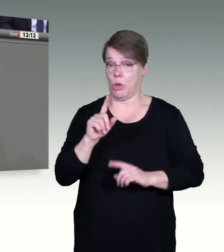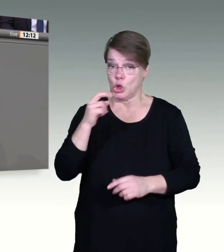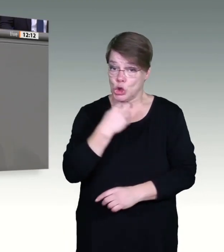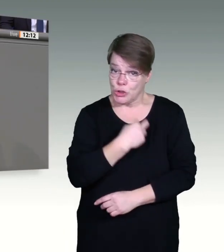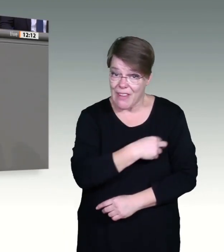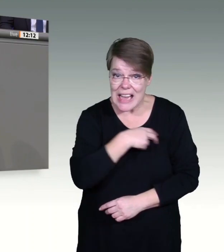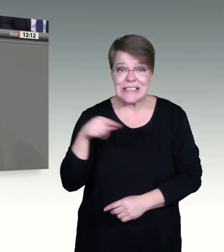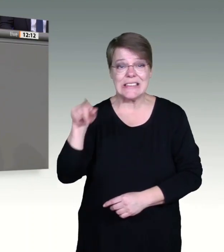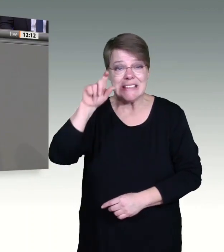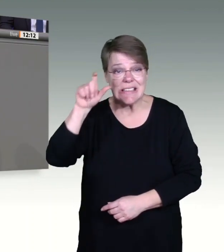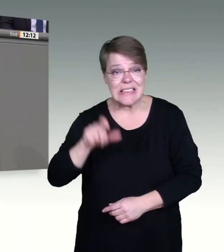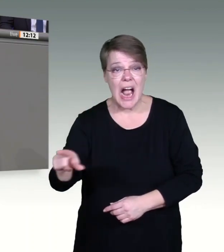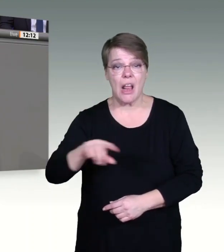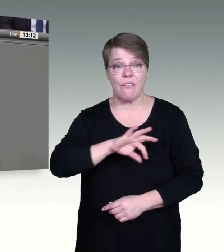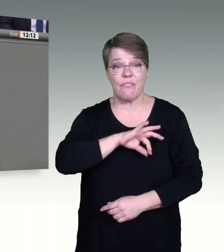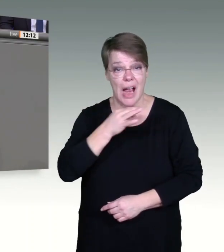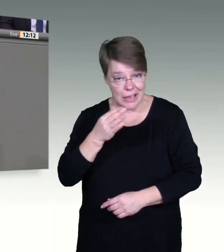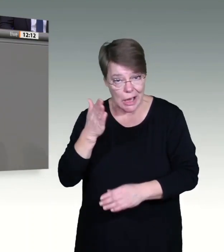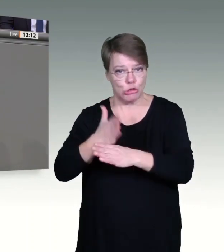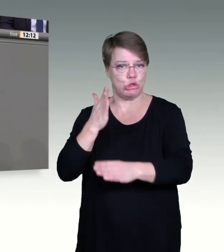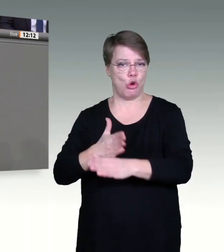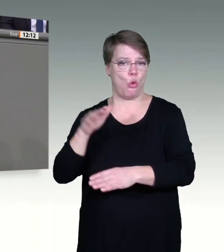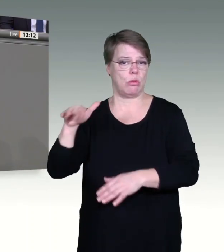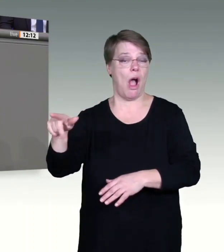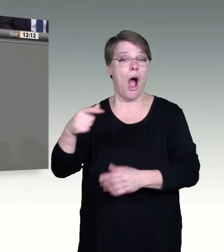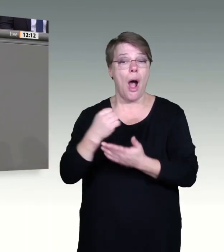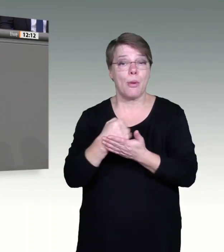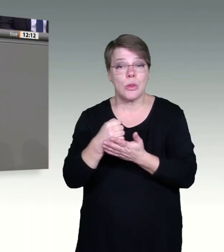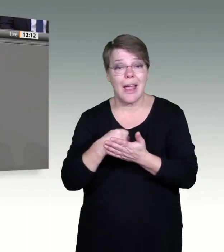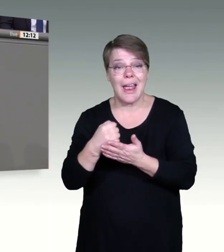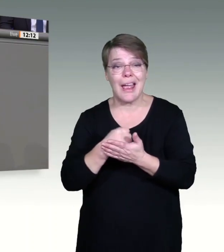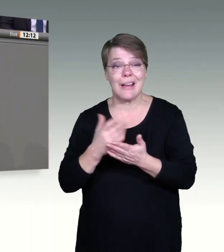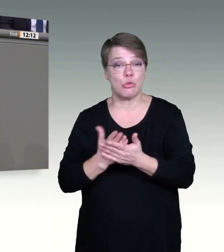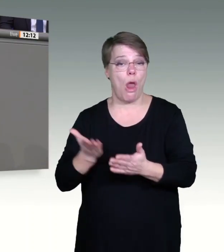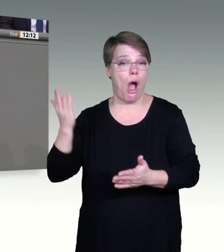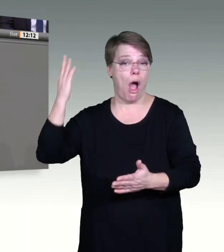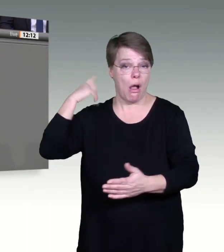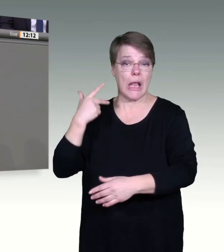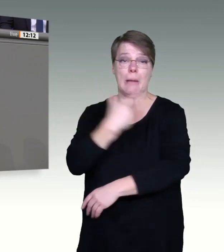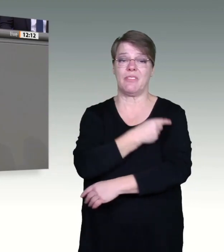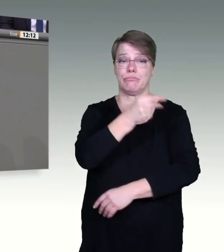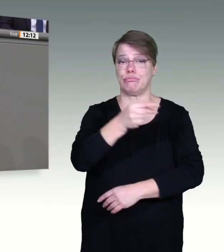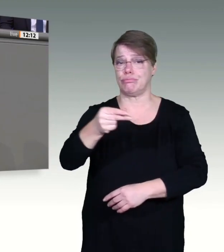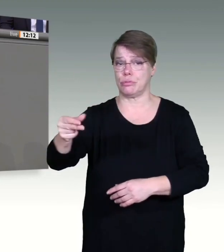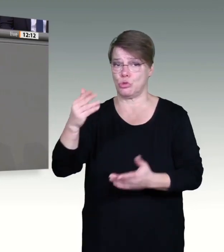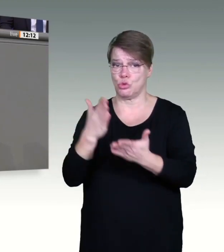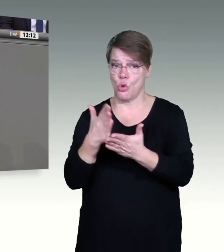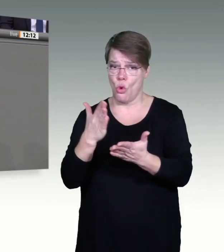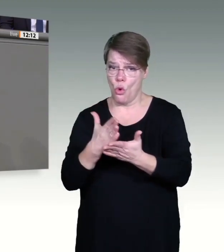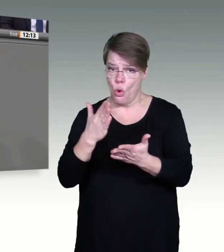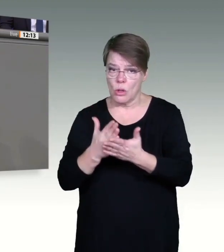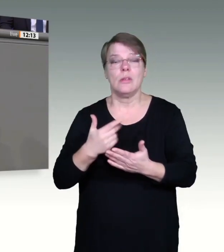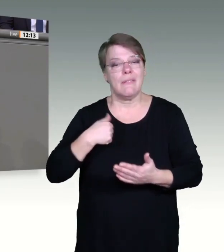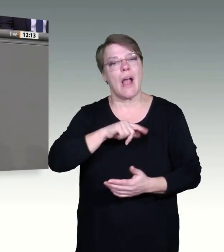Pflegekräfte sind beim Impfen eine wertvolle Unterstützung. Meine Damen und Herren, in der Öffentlichkeit wird